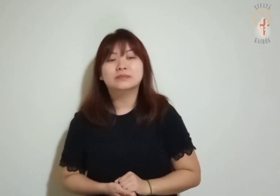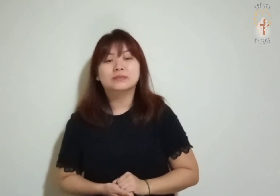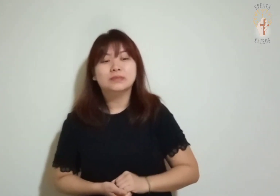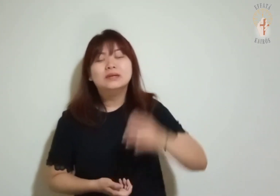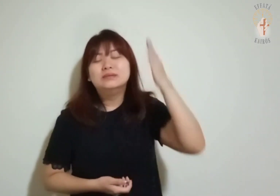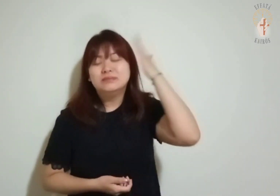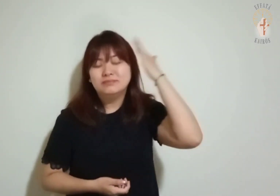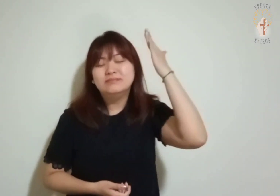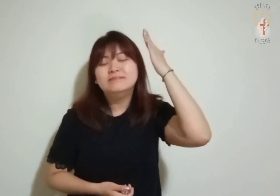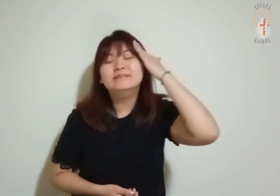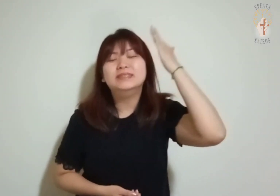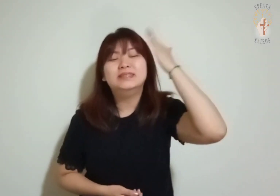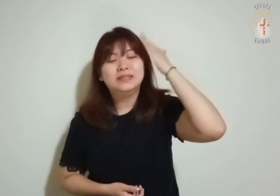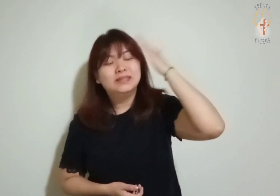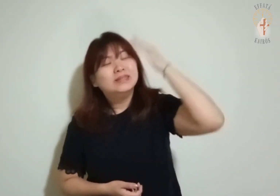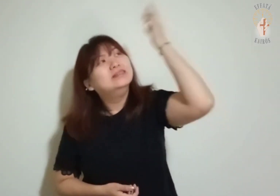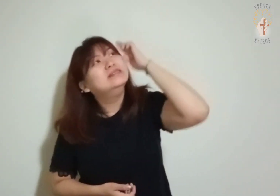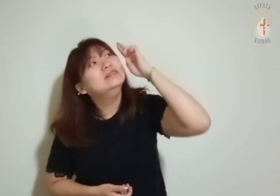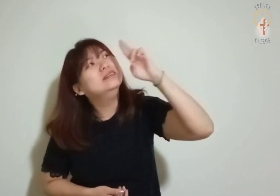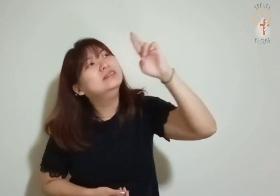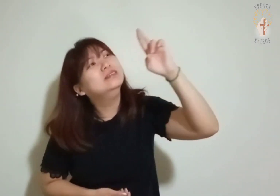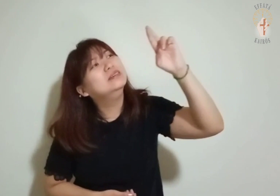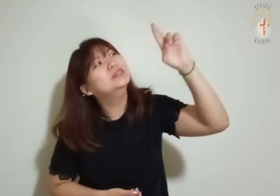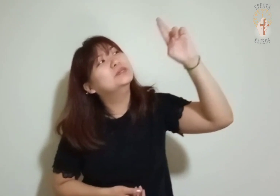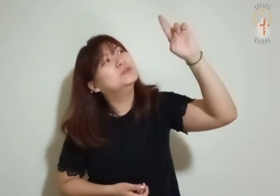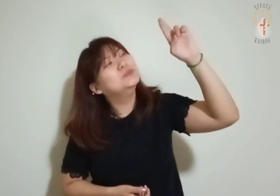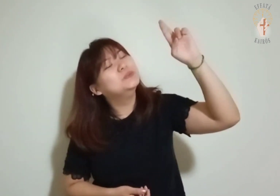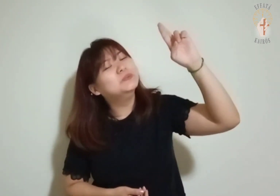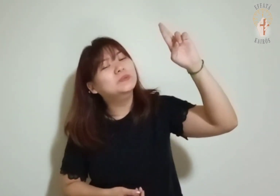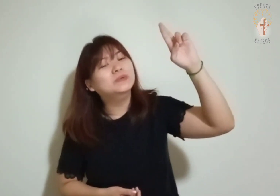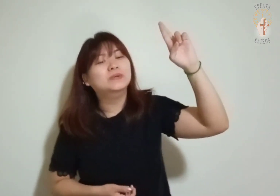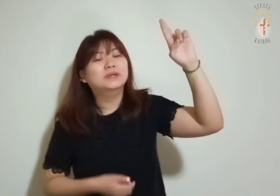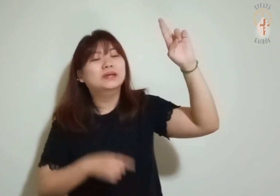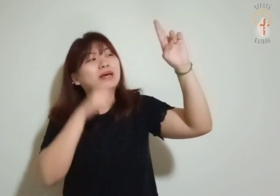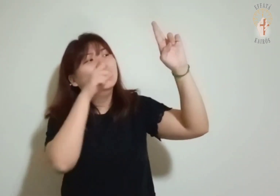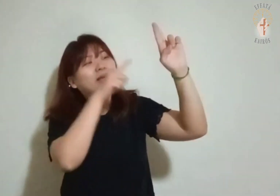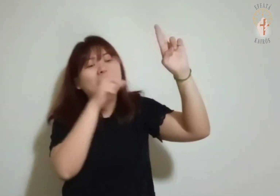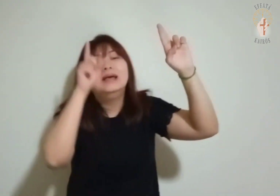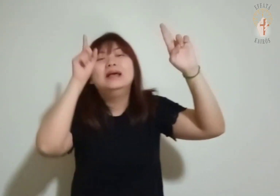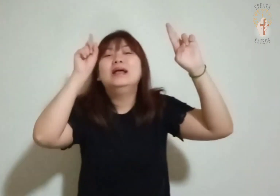Sabei que o Senhor, só Ele é Deus.